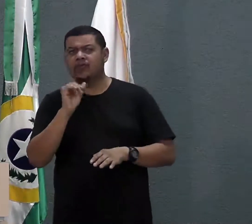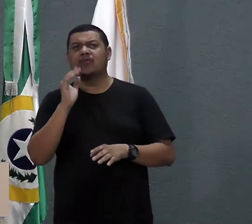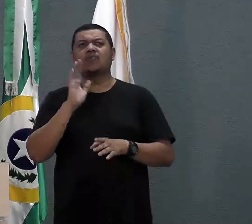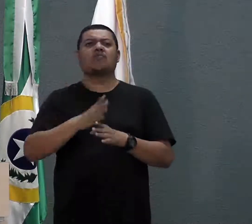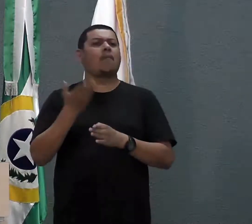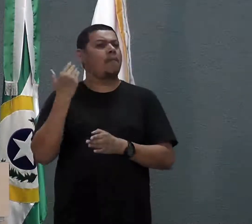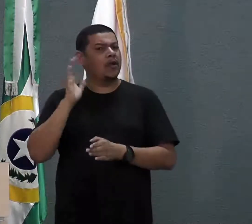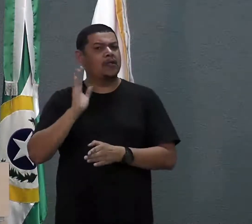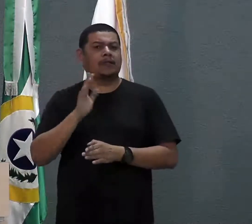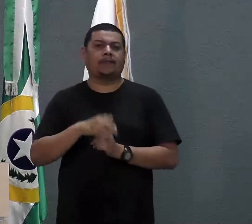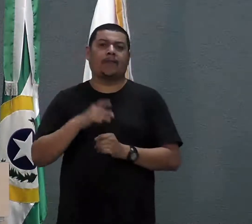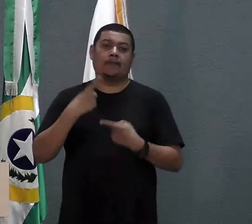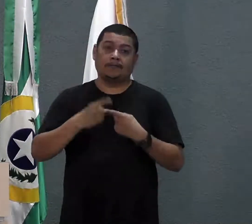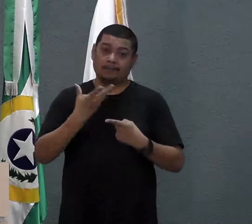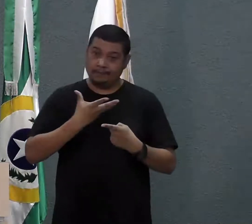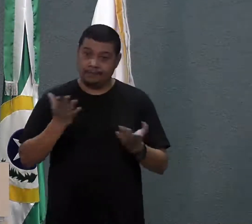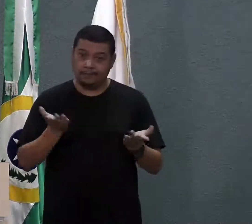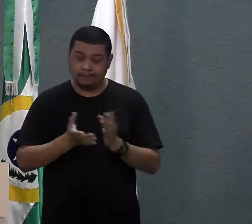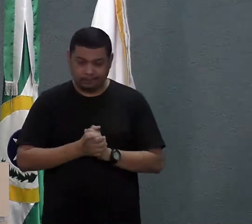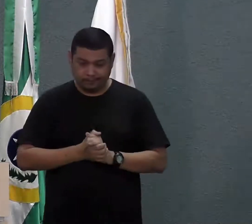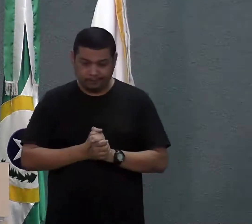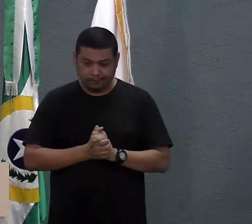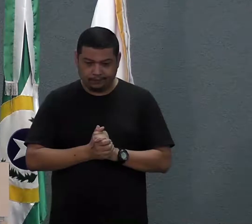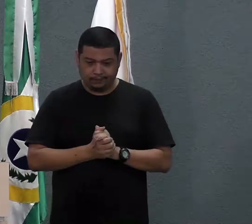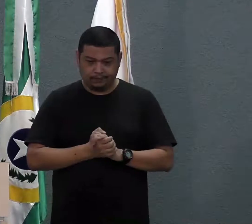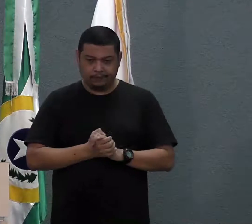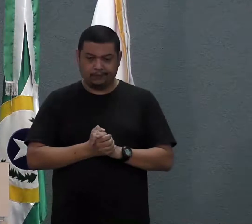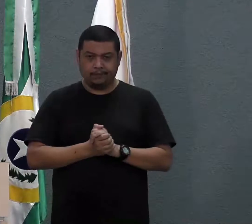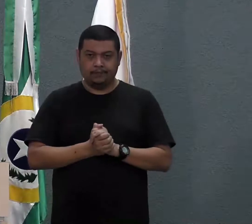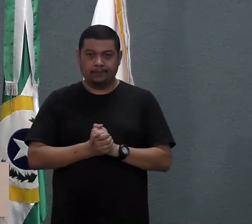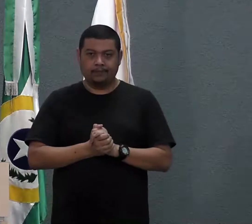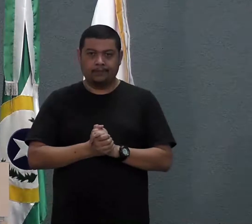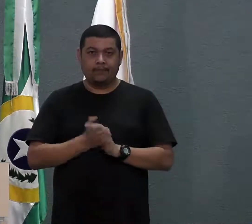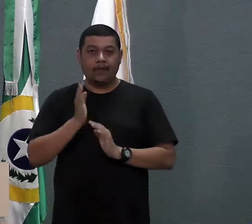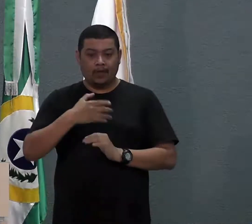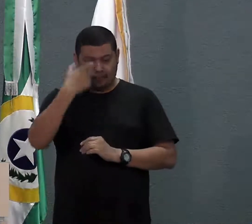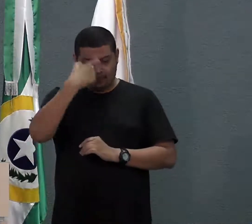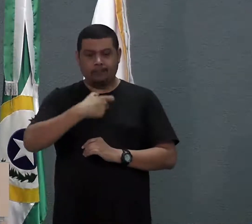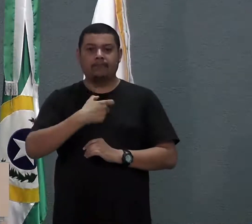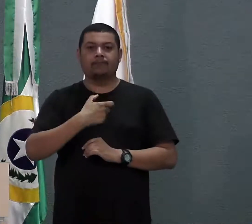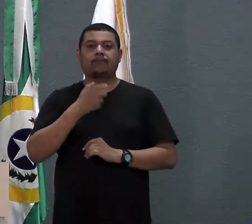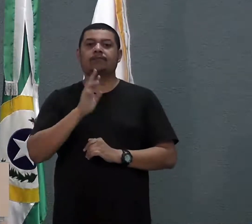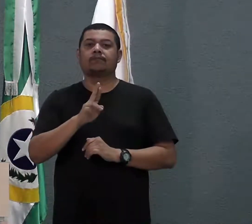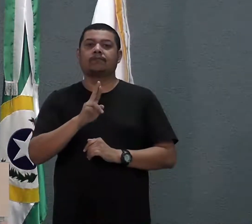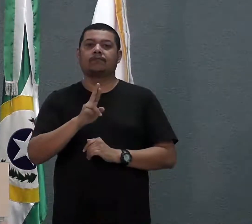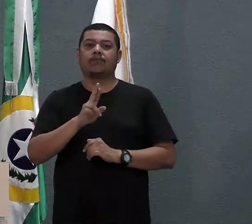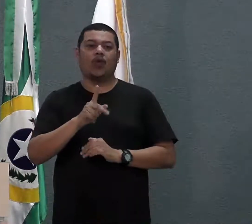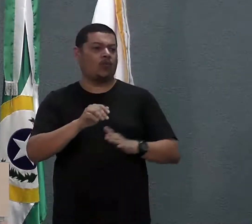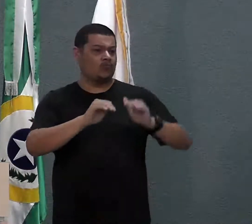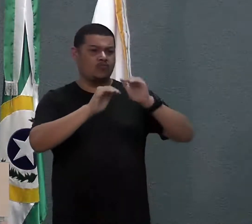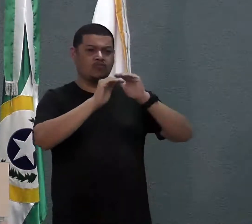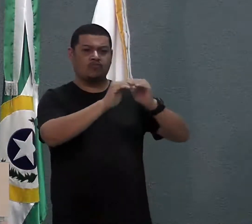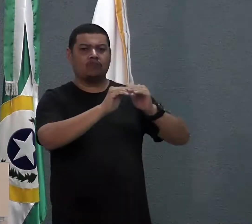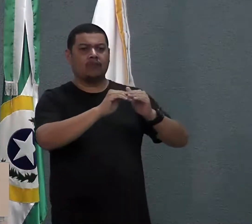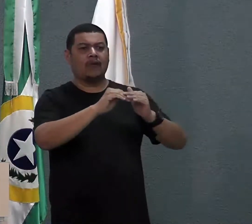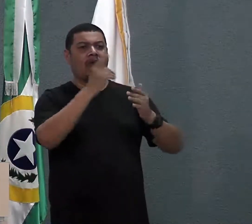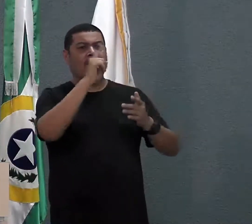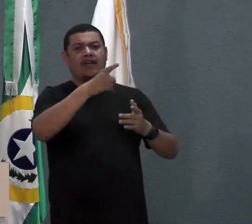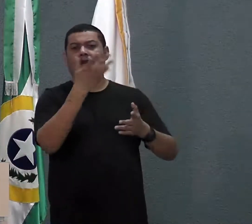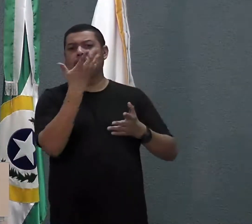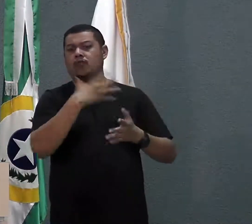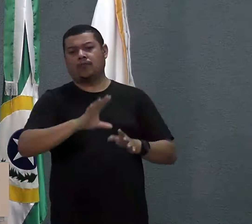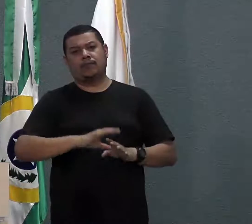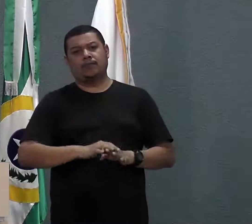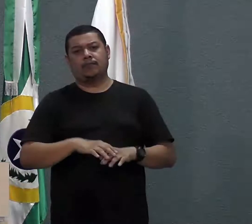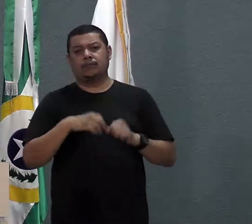Então, eu quero aqui já me posicionar totalmente contra o fechamento da escola Maria